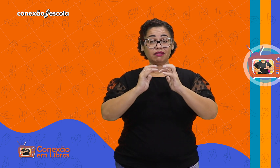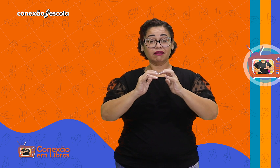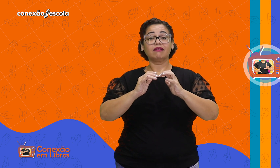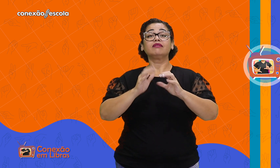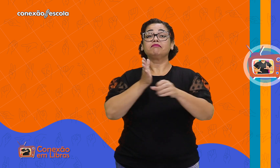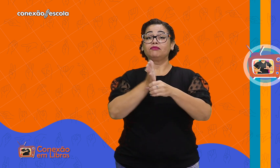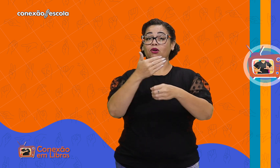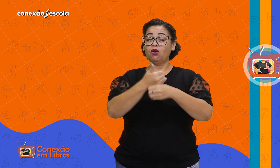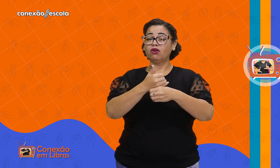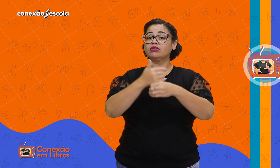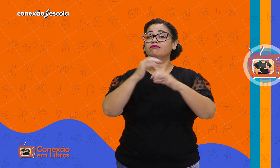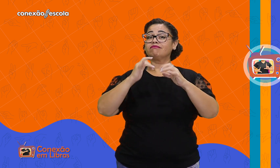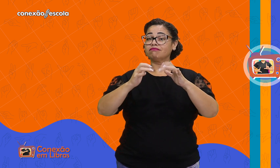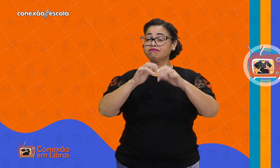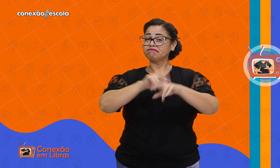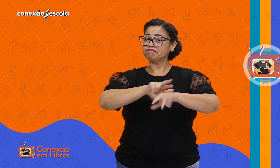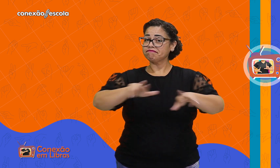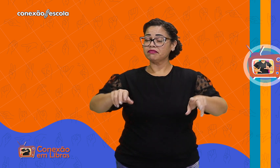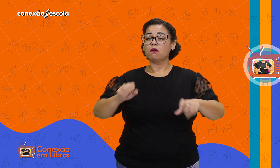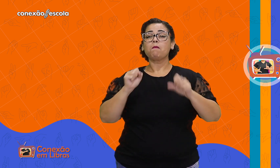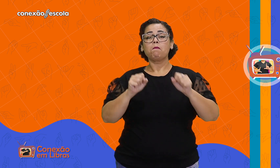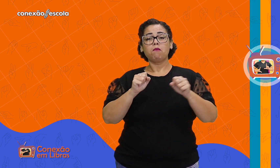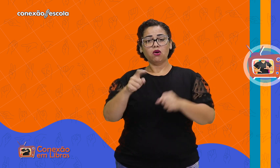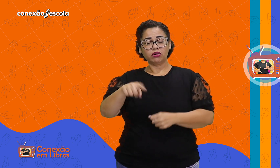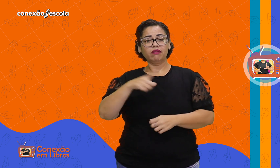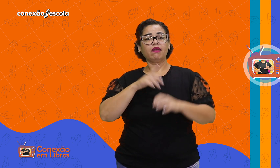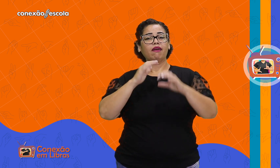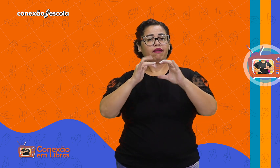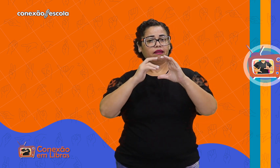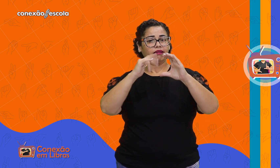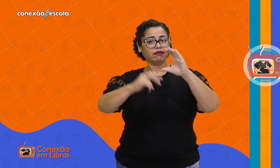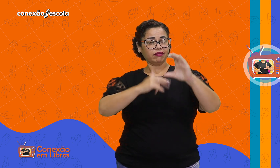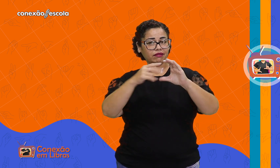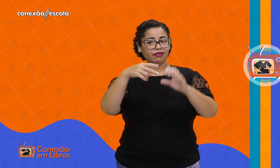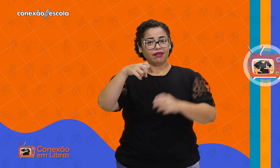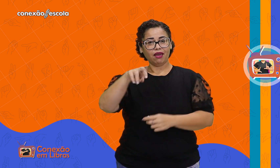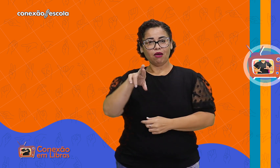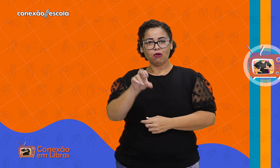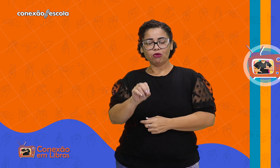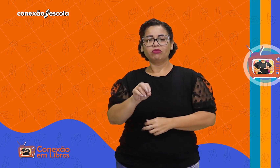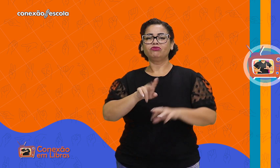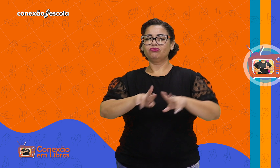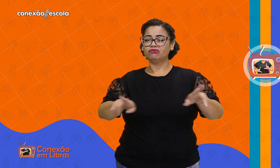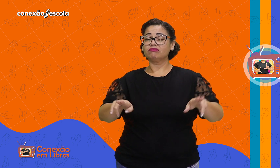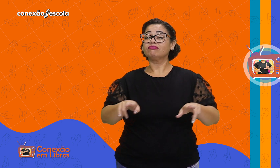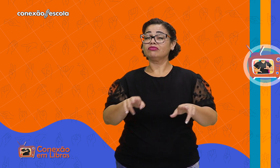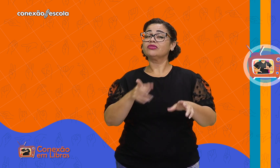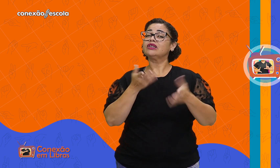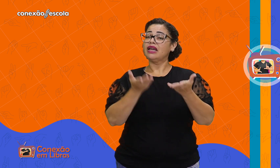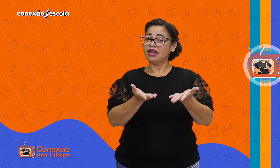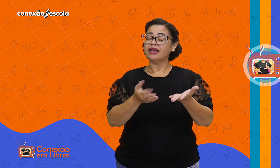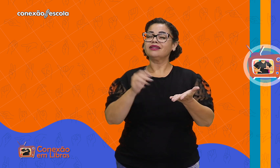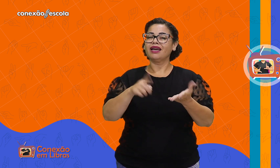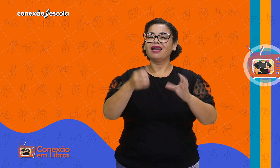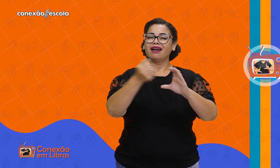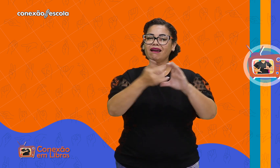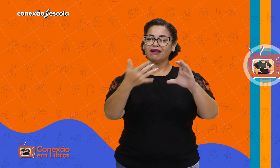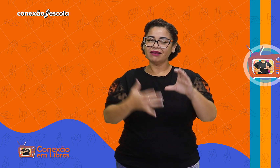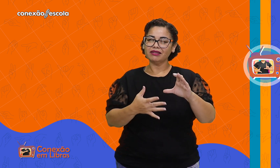biológicas, neurobiológicas e podem ser consideradas neurodivergentes. Essas condições são